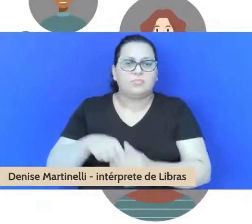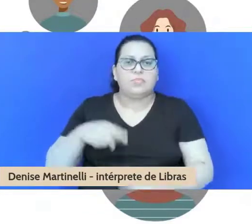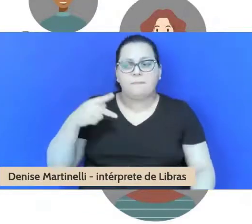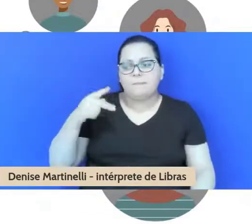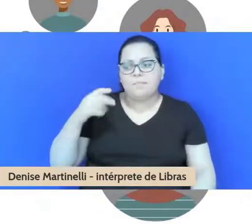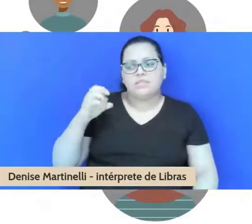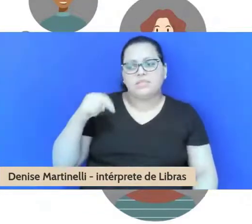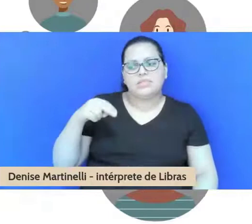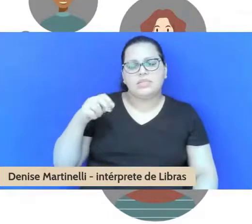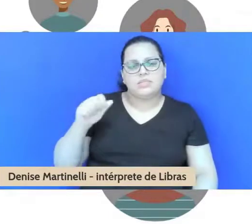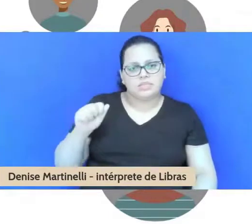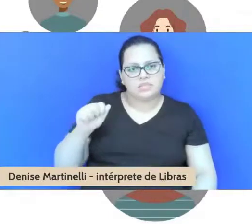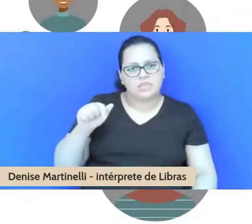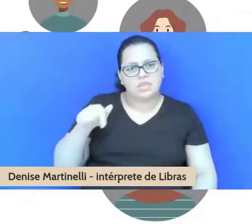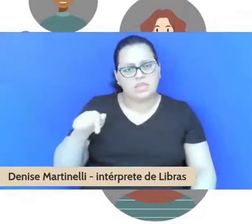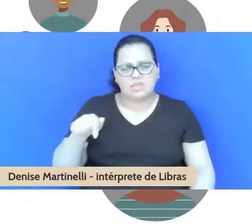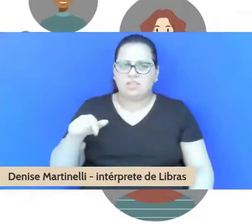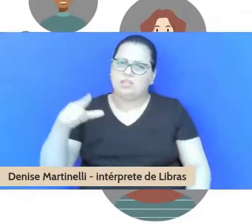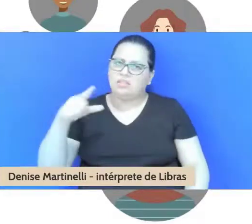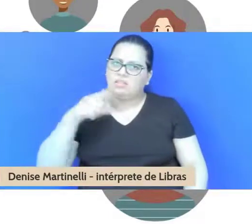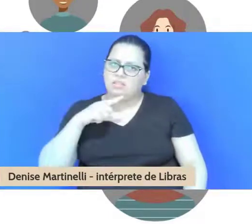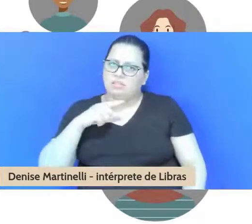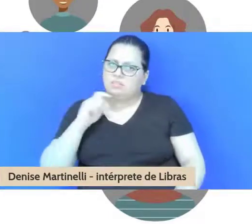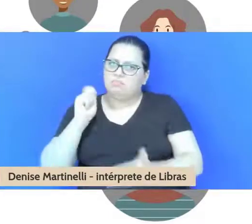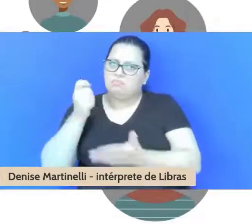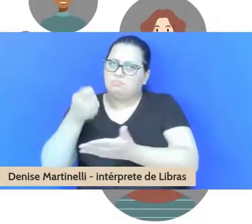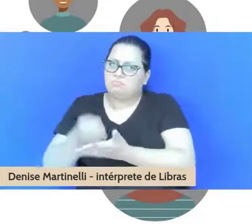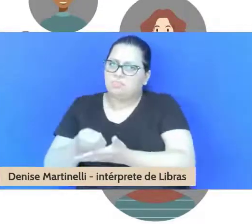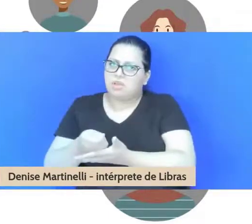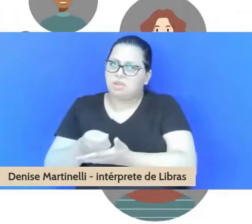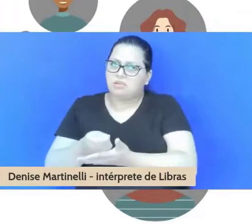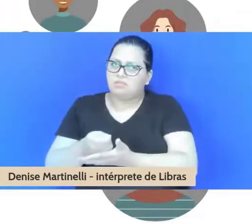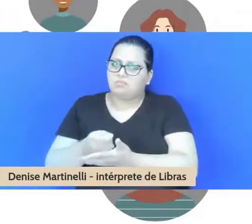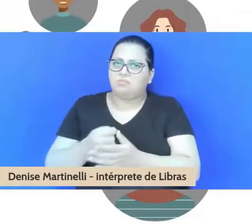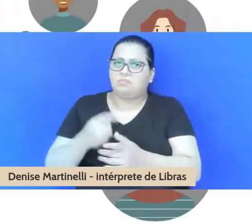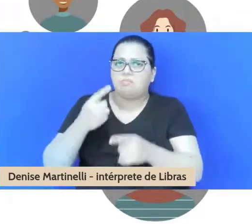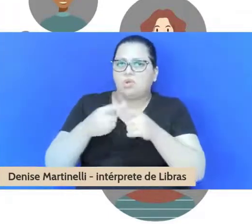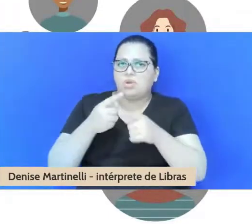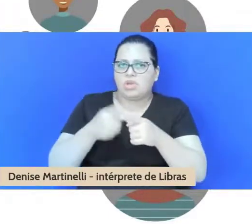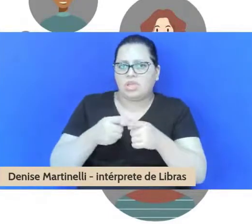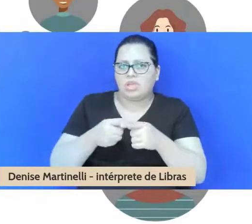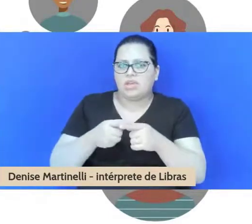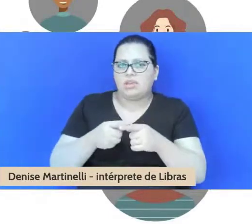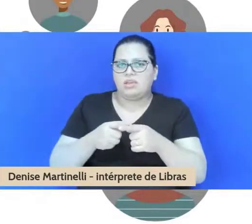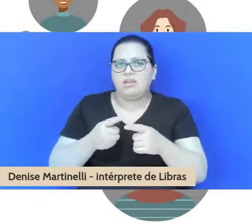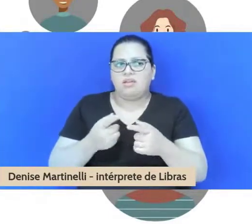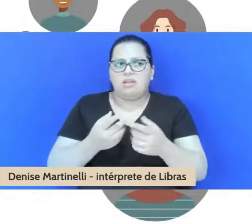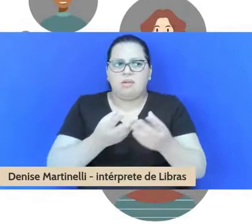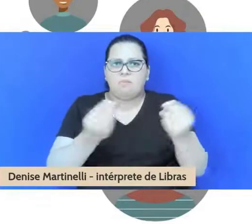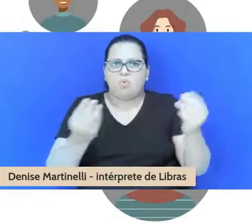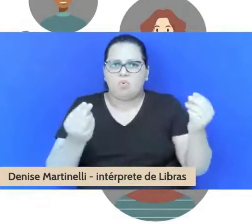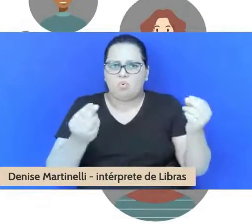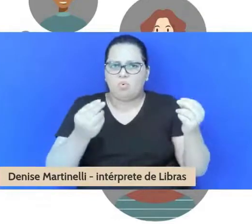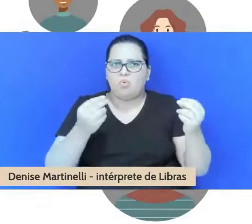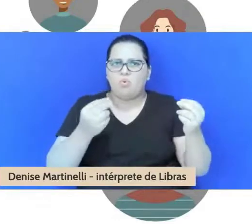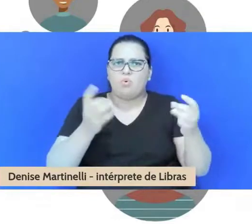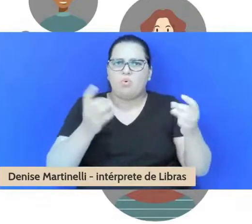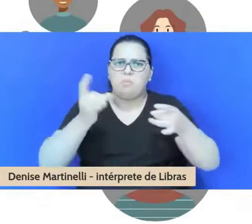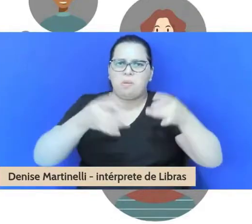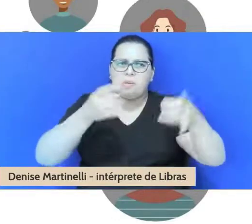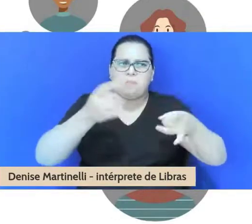tendo em vista os efeitos de evasão que são minorados, de